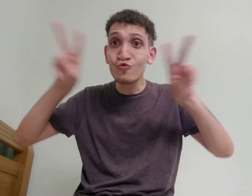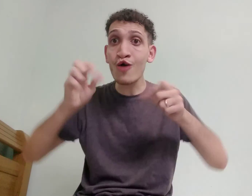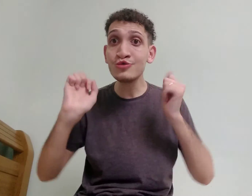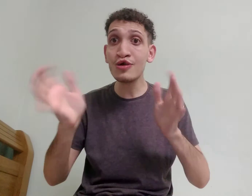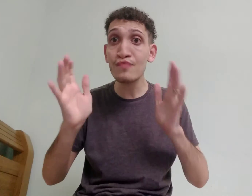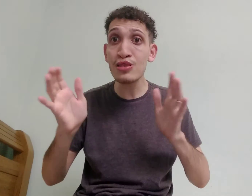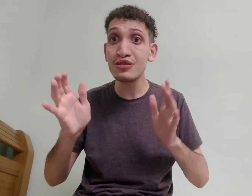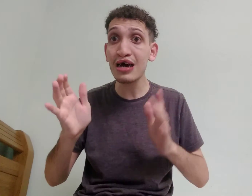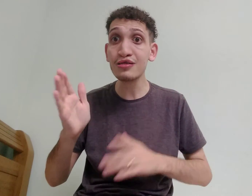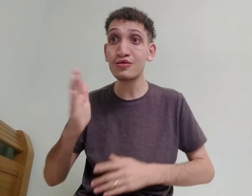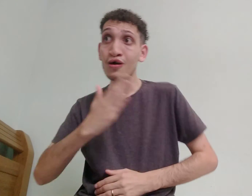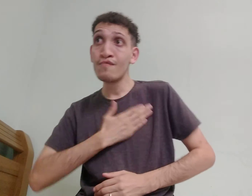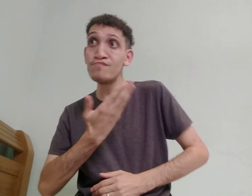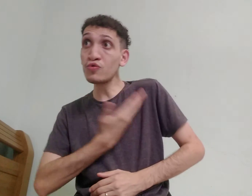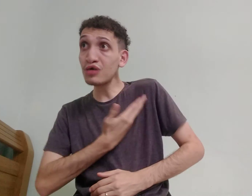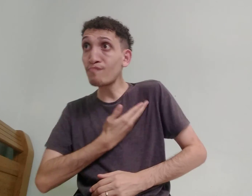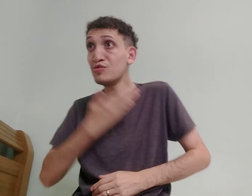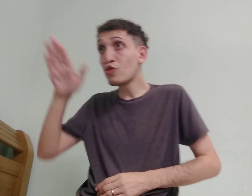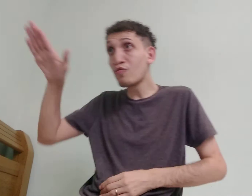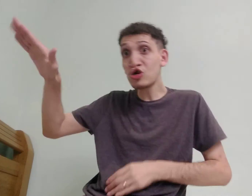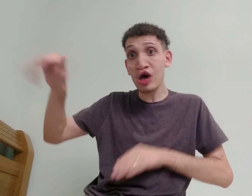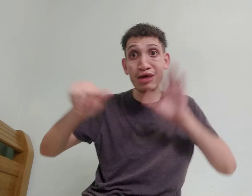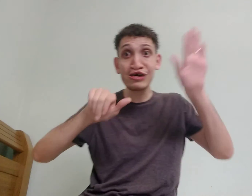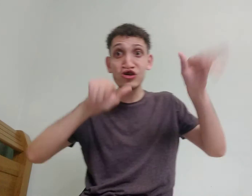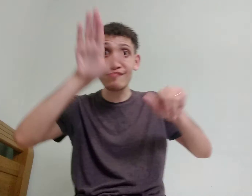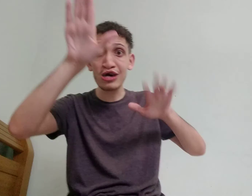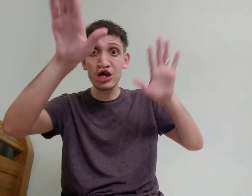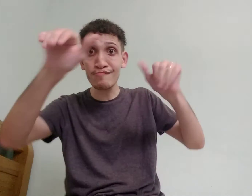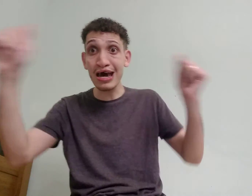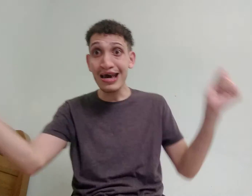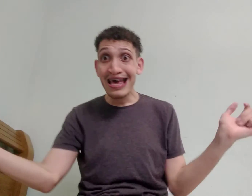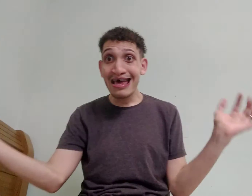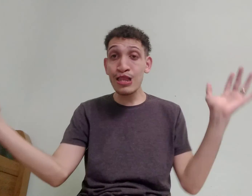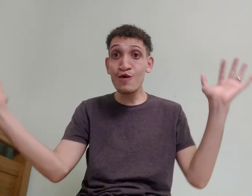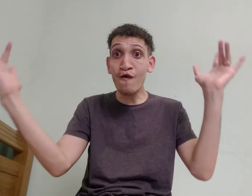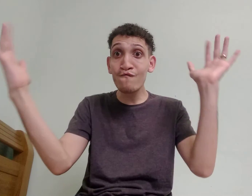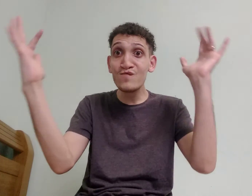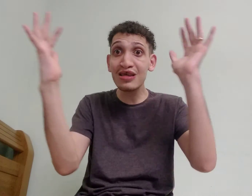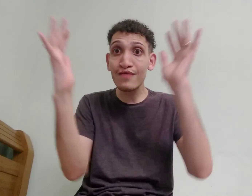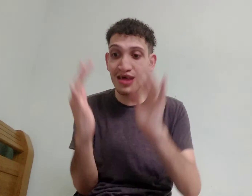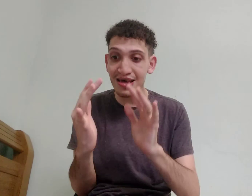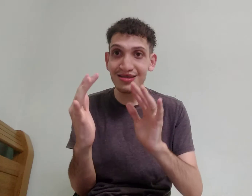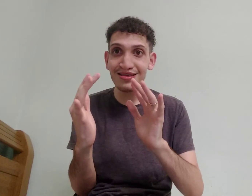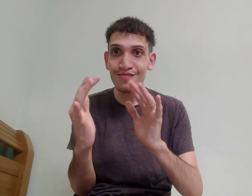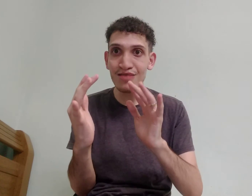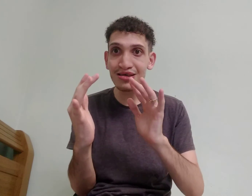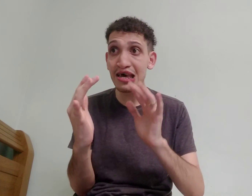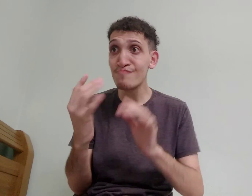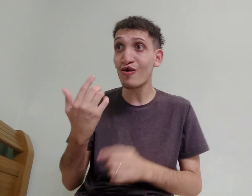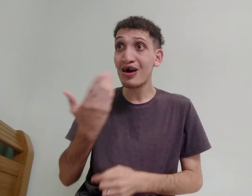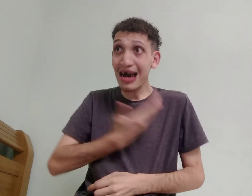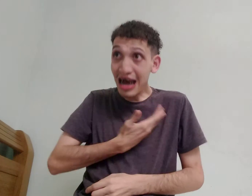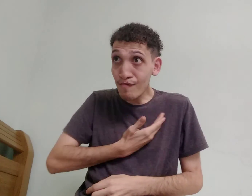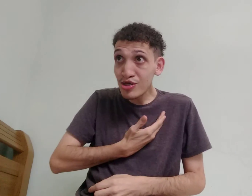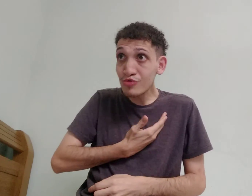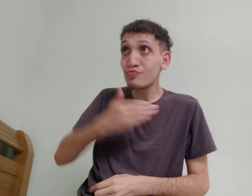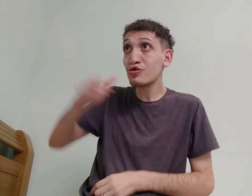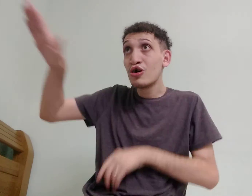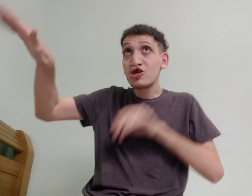se eu sinalizar assim, meus amigos, eu vou chamar, chamar, chamar, eles vão vir até aqui, percebe, amigos, chamar,